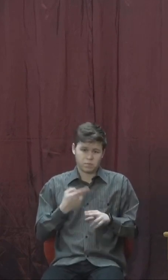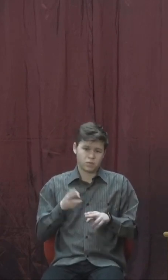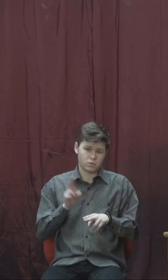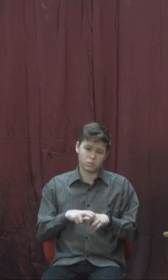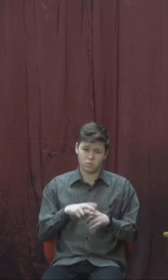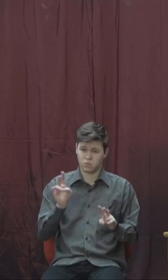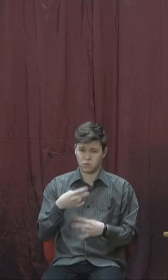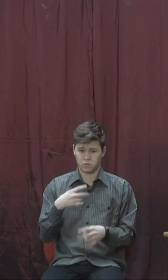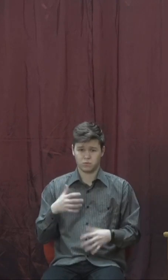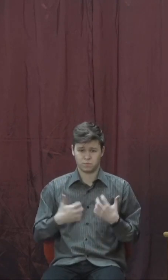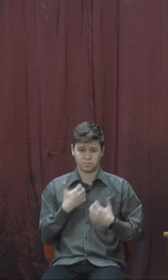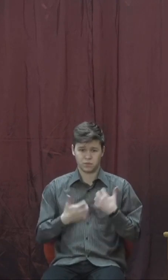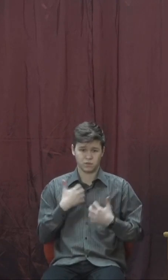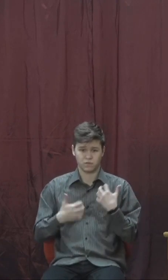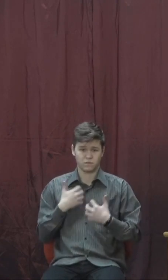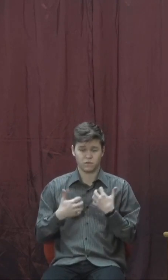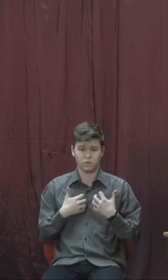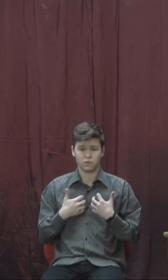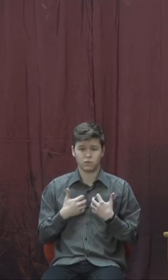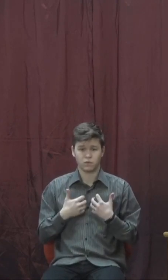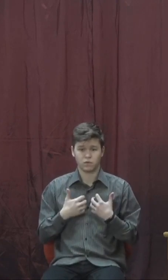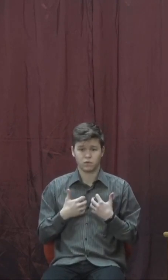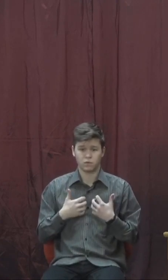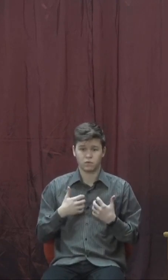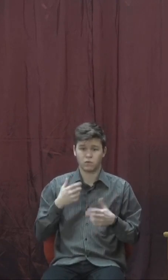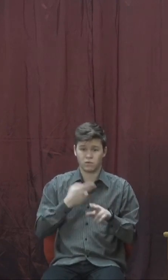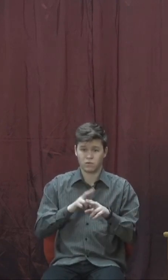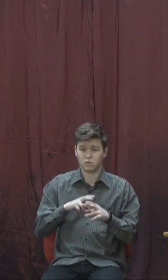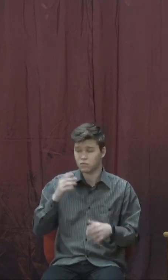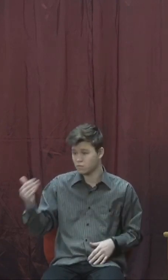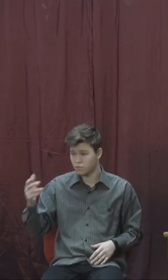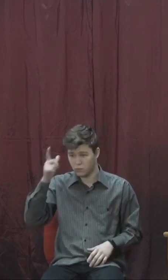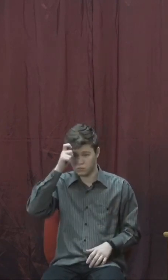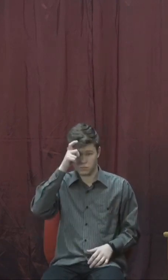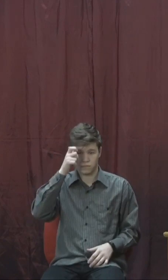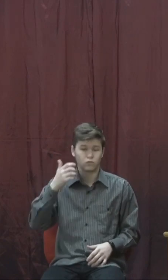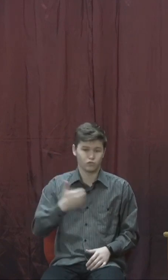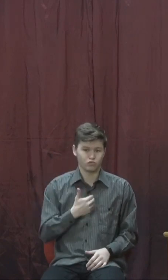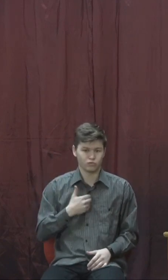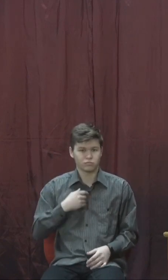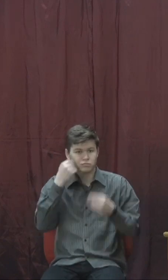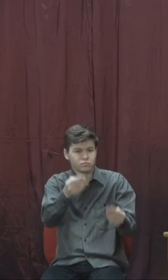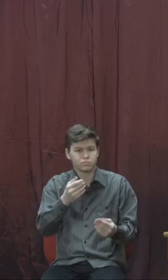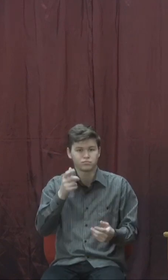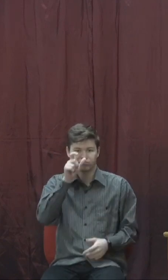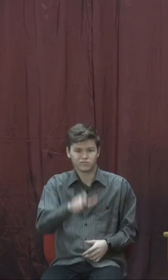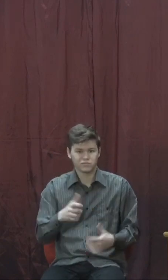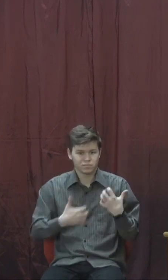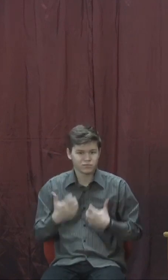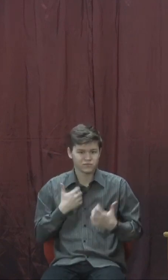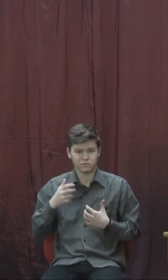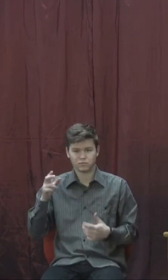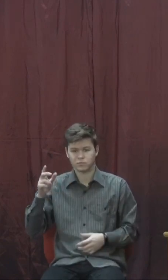Хто ж хоче, щоб люди панікували? Перш за все, це ворог душ людських. Він зацікавлений, щоб люди